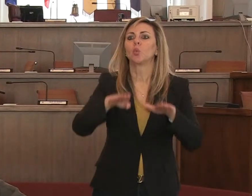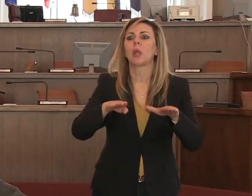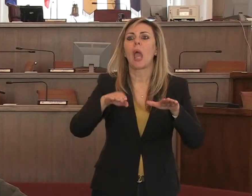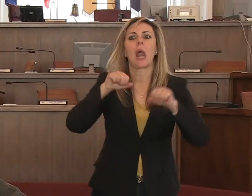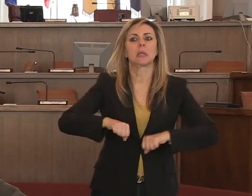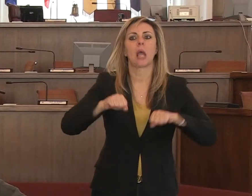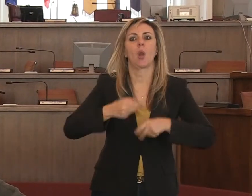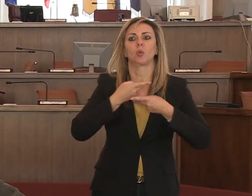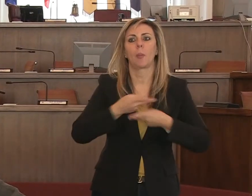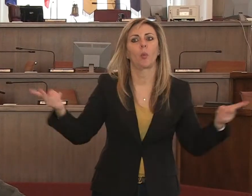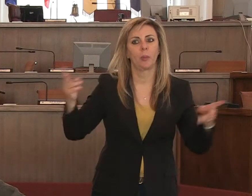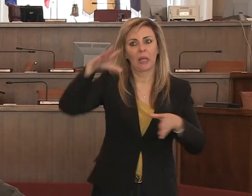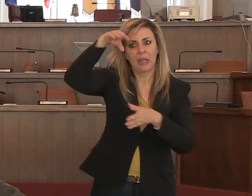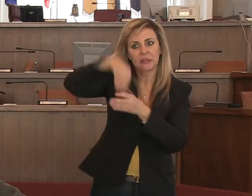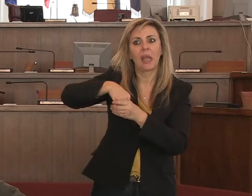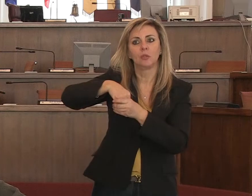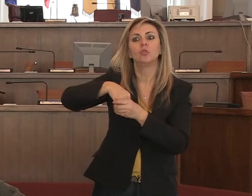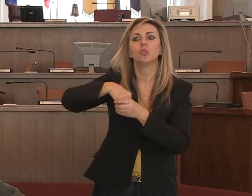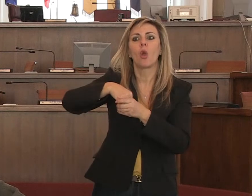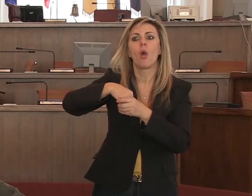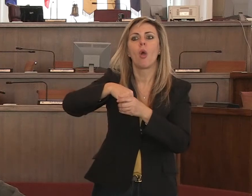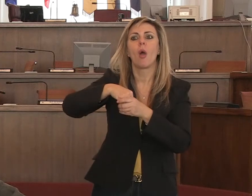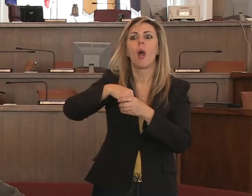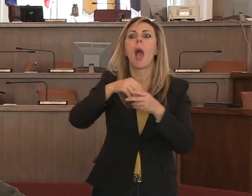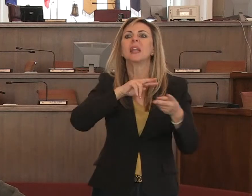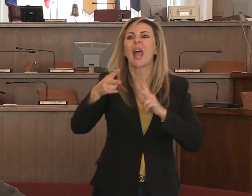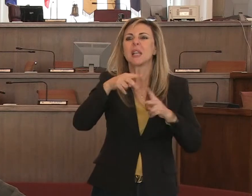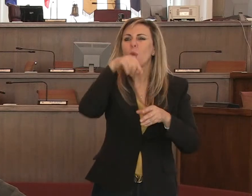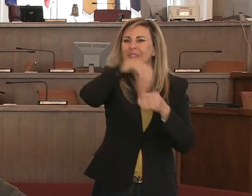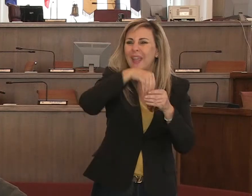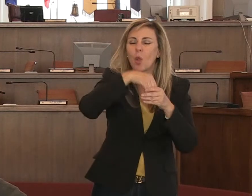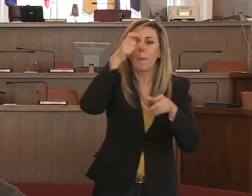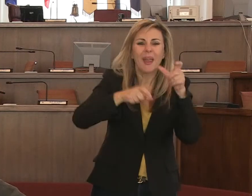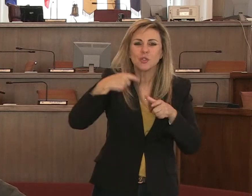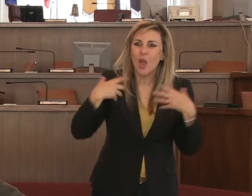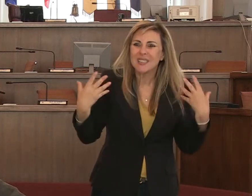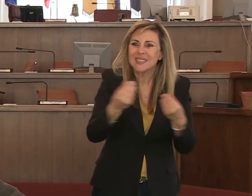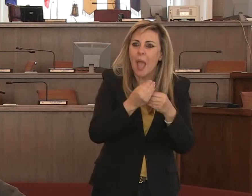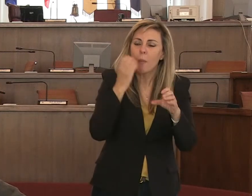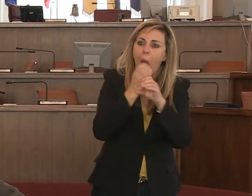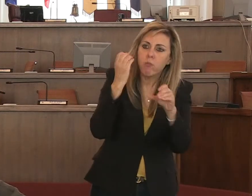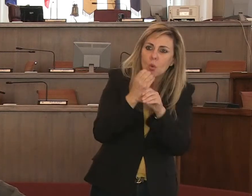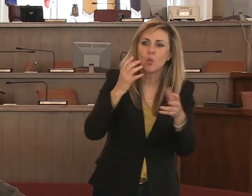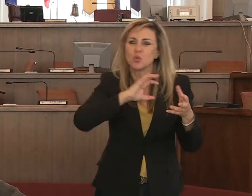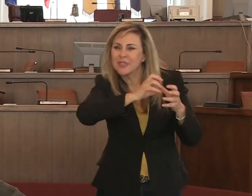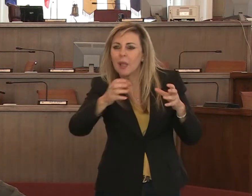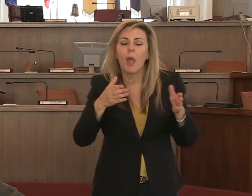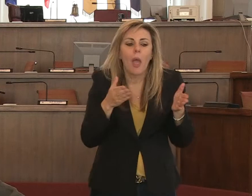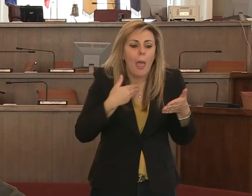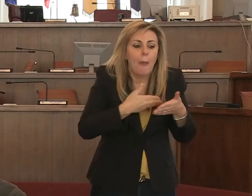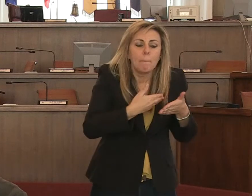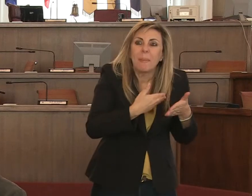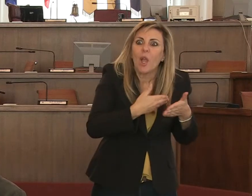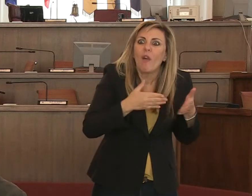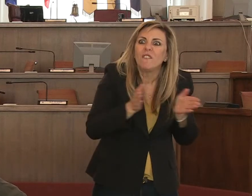pubblica soprattutto all'interno di mezzi di trasporto che prevedono la convivenza tra persone in spazi ristretti. Il